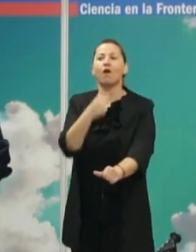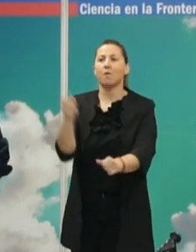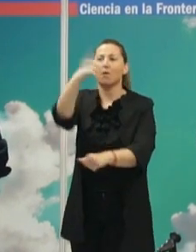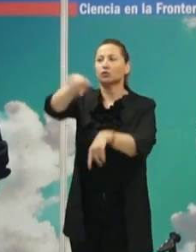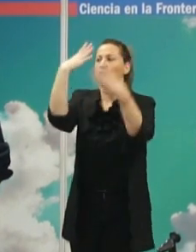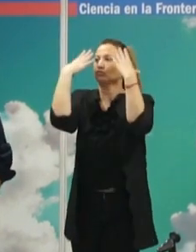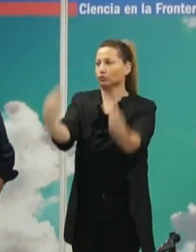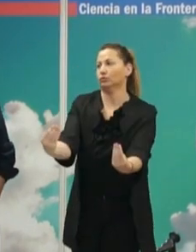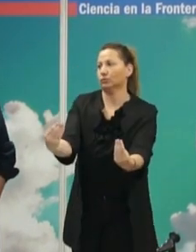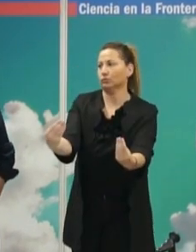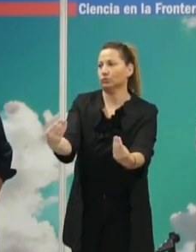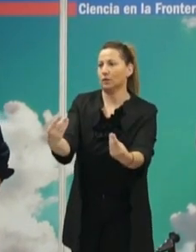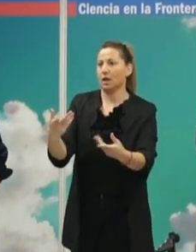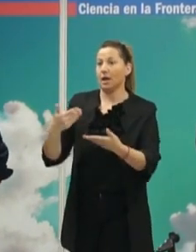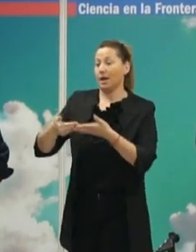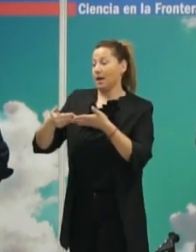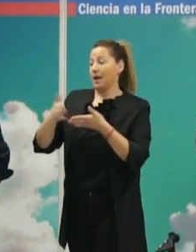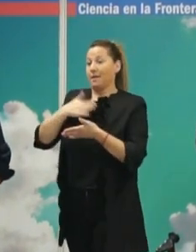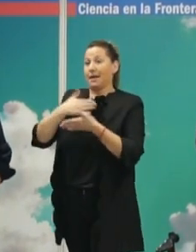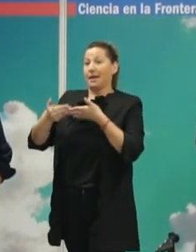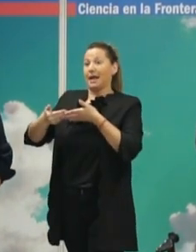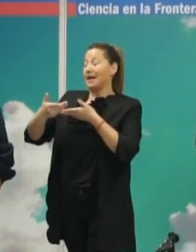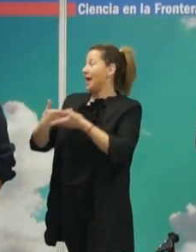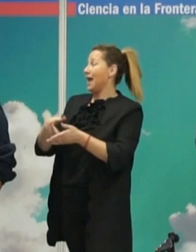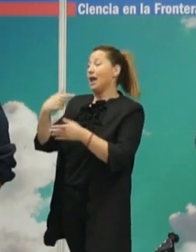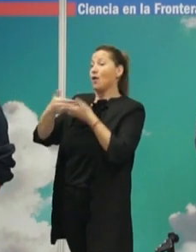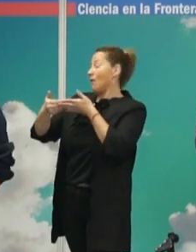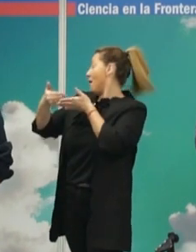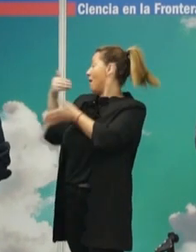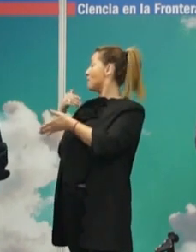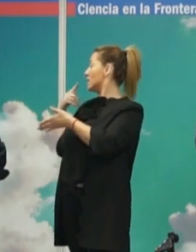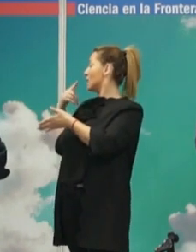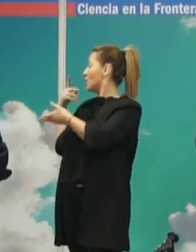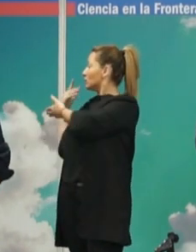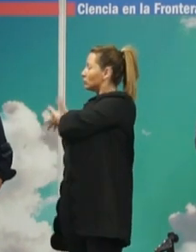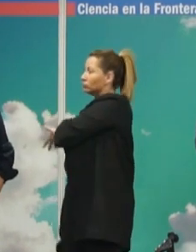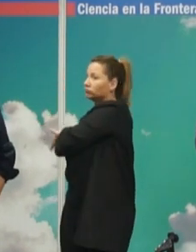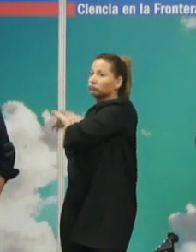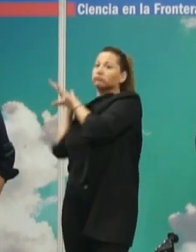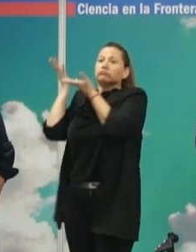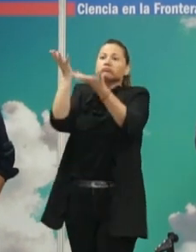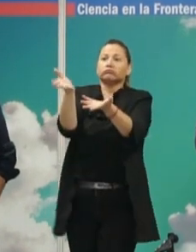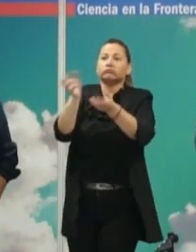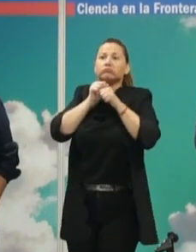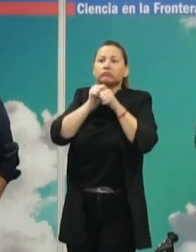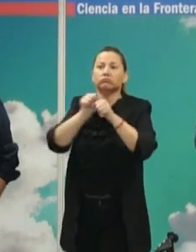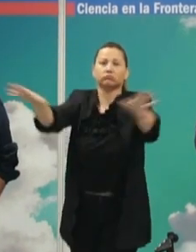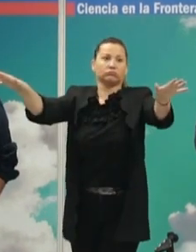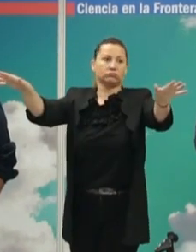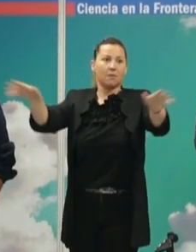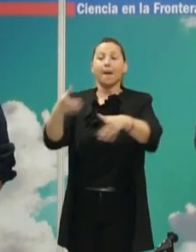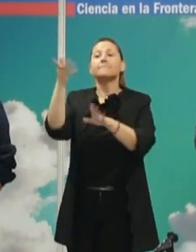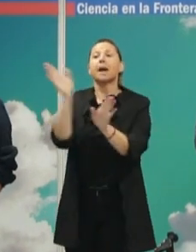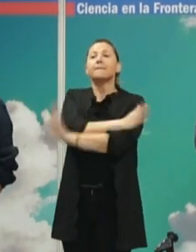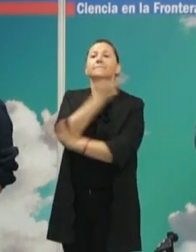llevando el pasado, en nuestro caso de los arqueólogos, el pasado al presente. Es decir, que nosotros utilizamos la arqueología, utilizamos la prehistoria para hablar